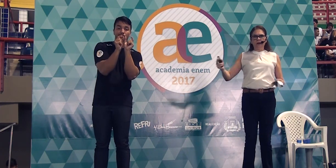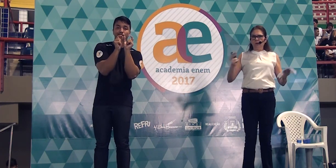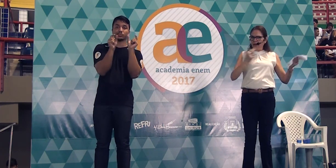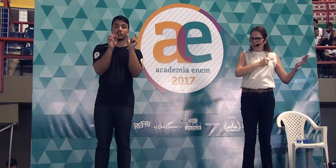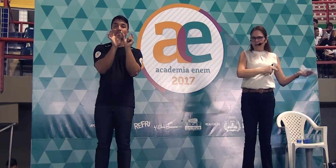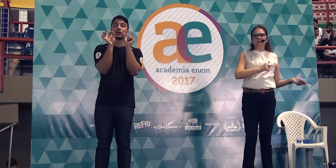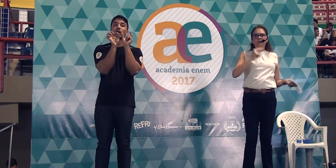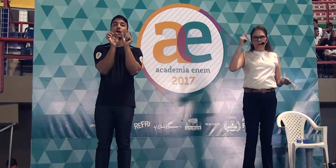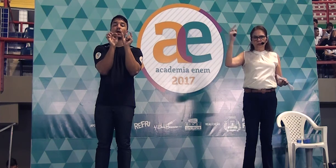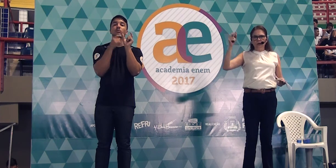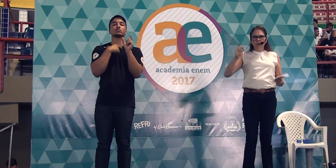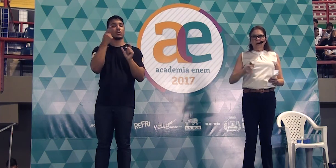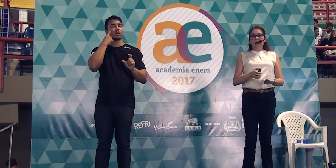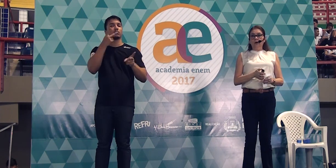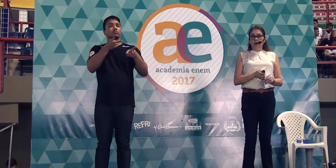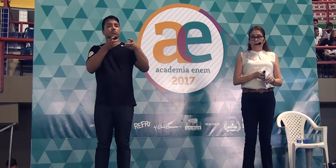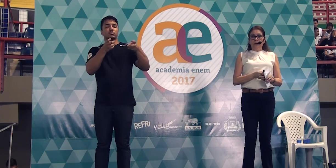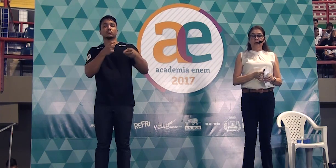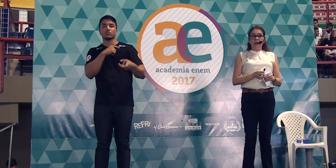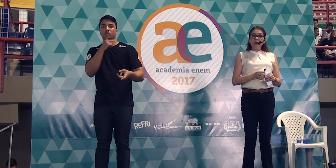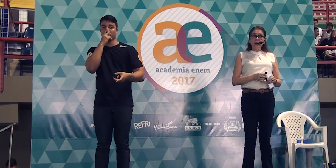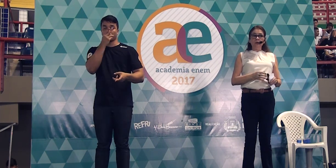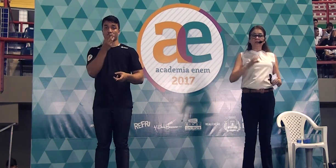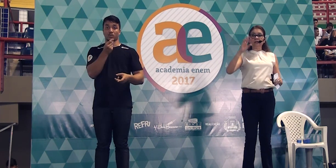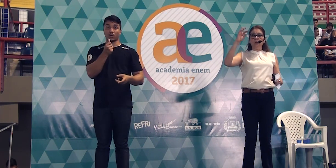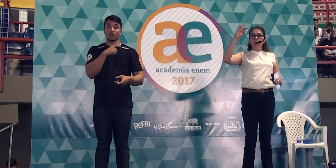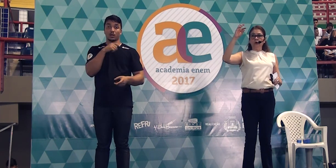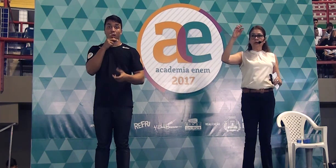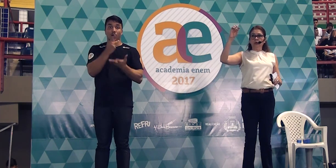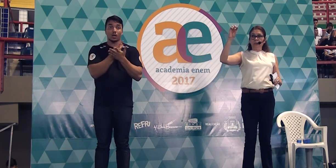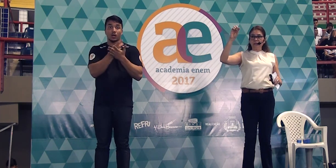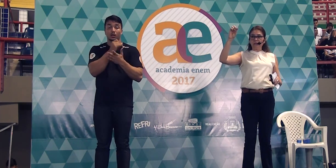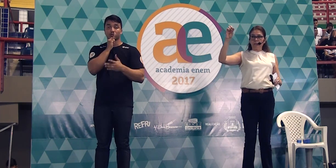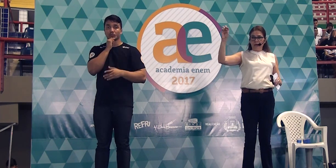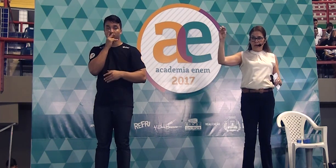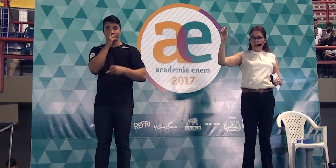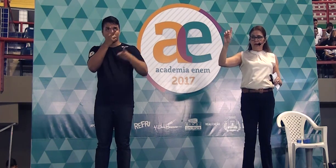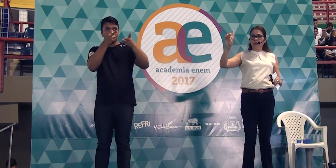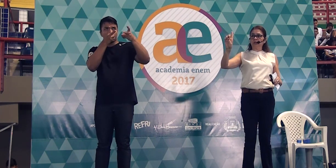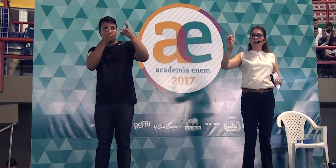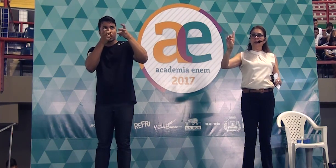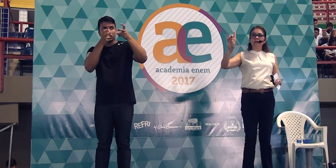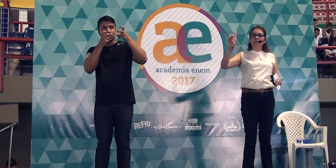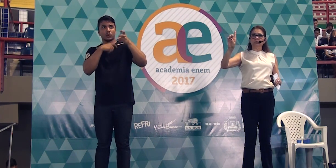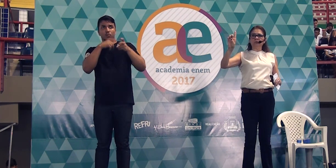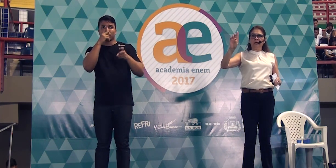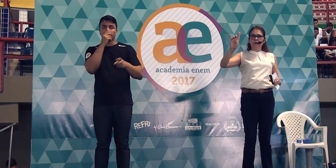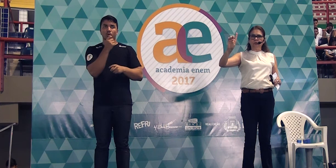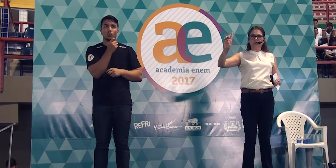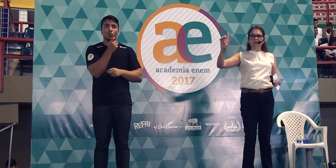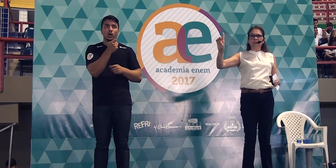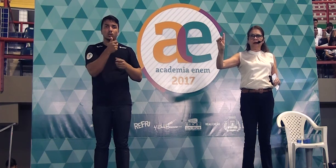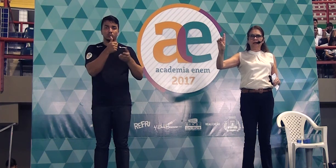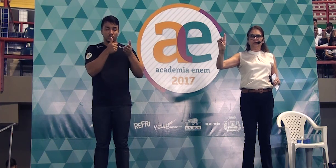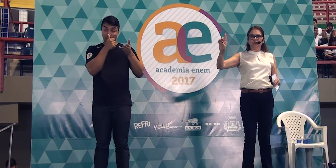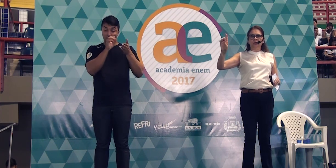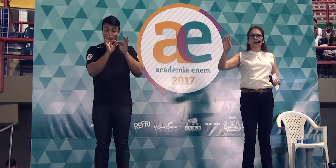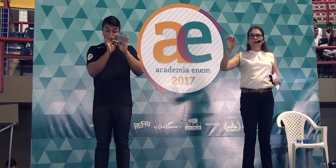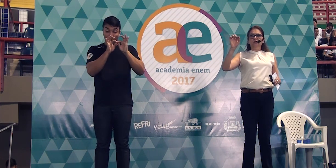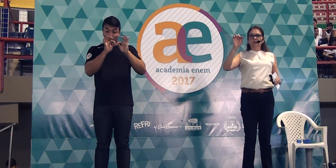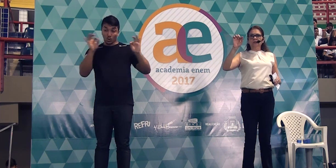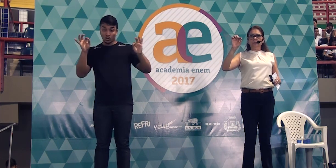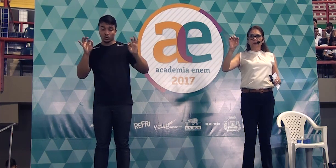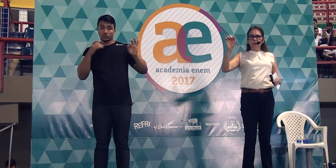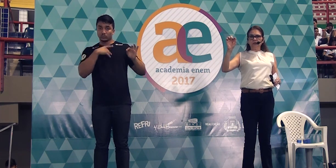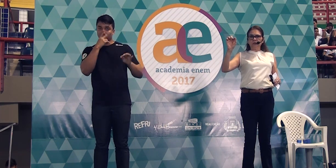porque não deu, aí ele está vendo. Agora, é erro se o corretor perceber que tinha quase um dedo de espaço,